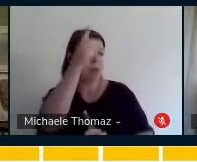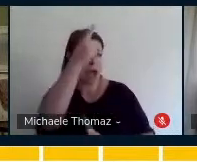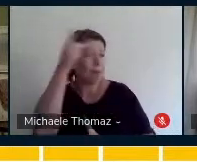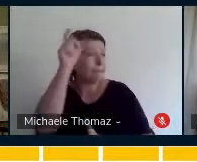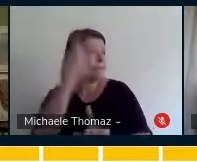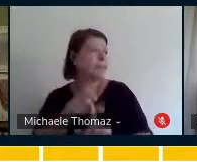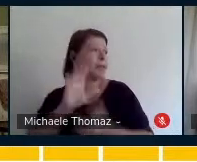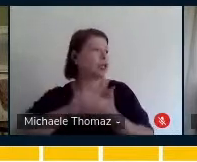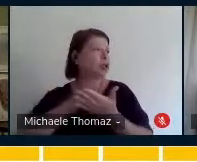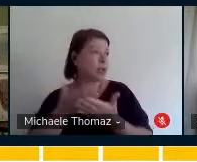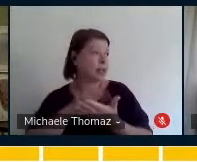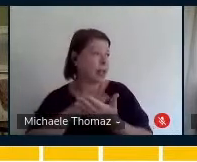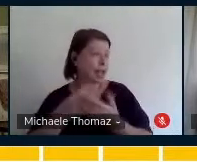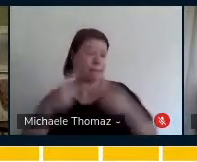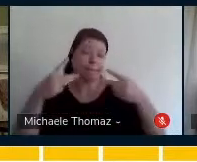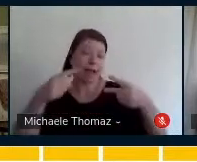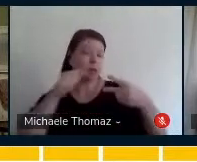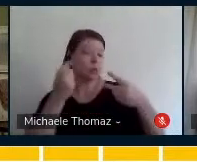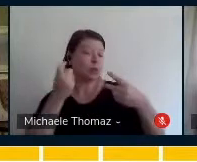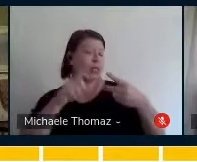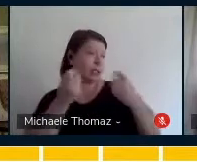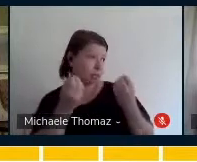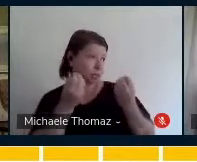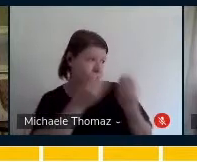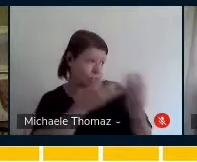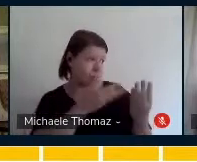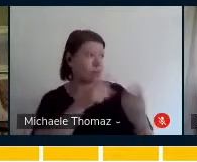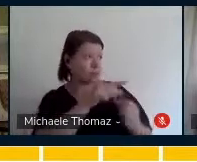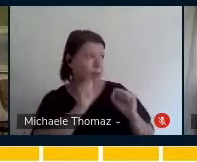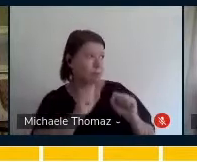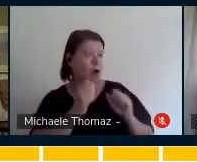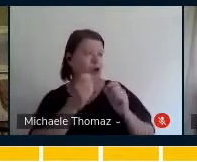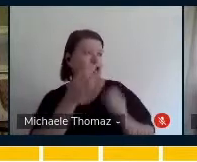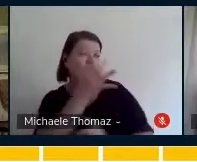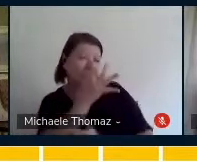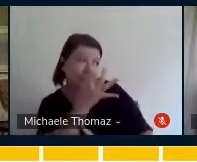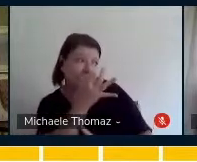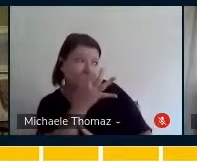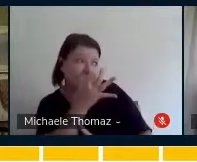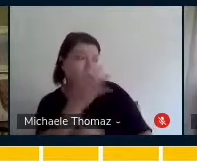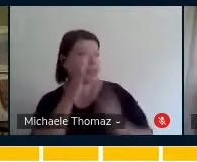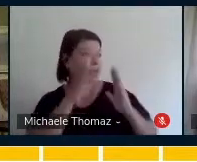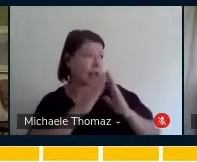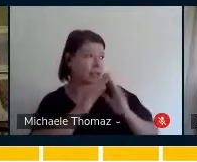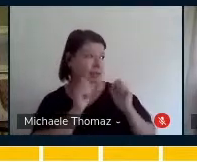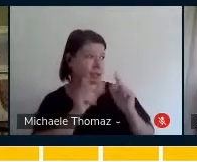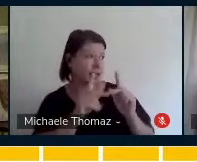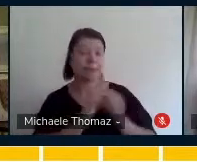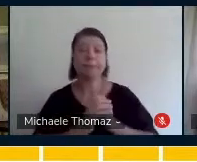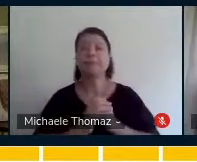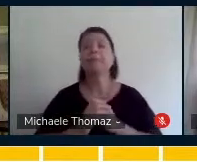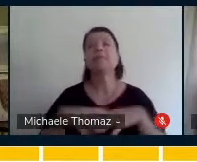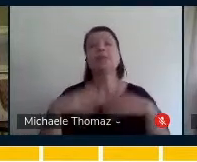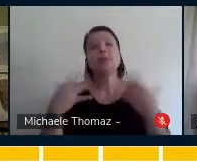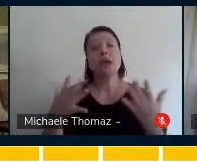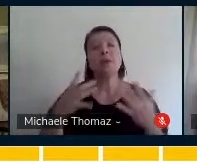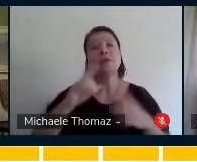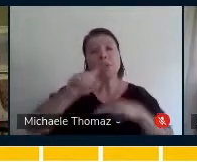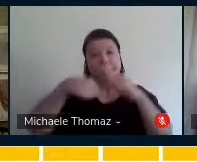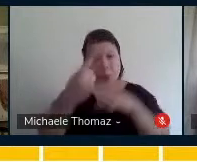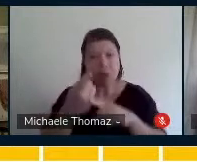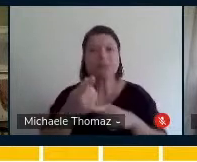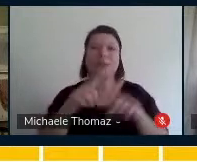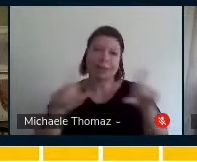poder assistir em casa e tal. Aí, chegou um dia, ela está lá, a gente está, era outro momento da aula e a Paula começou